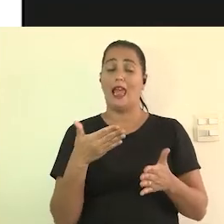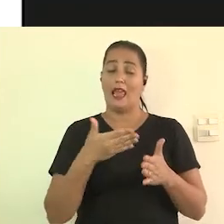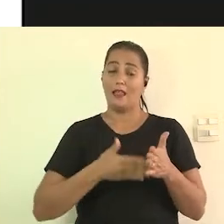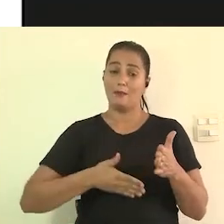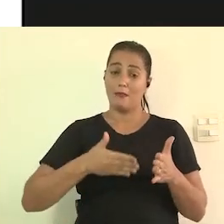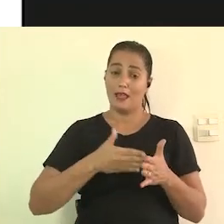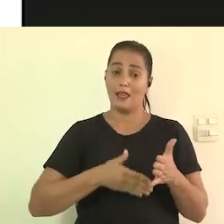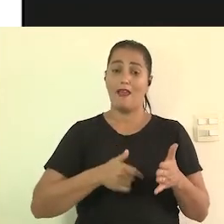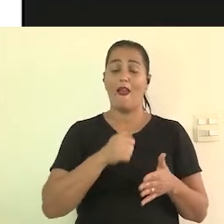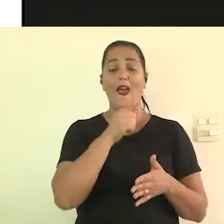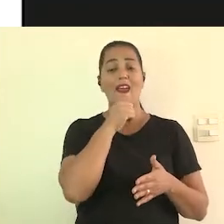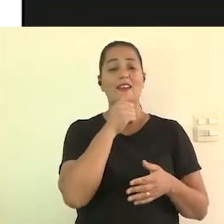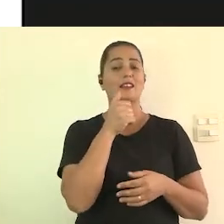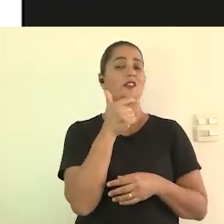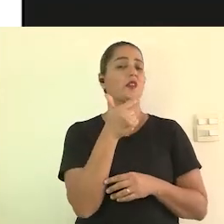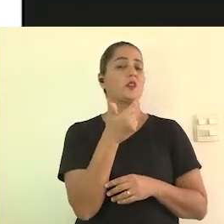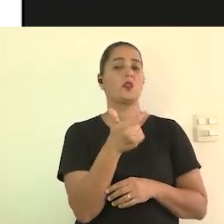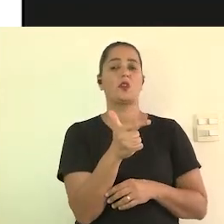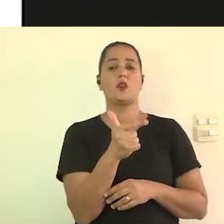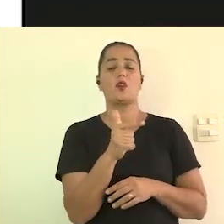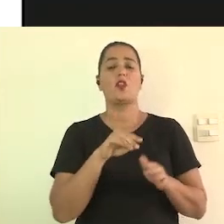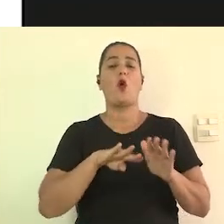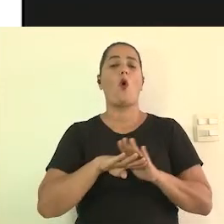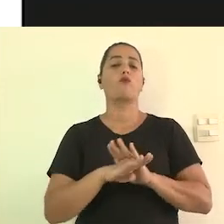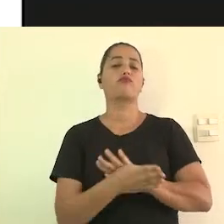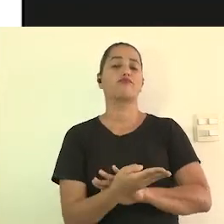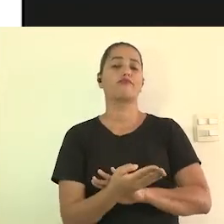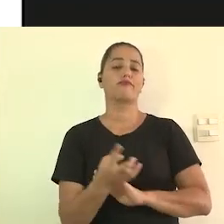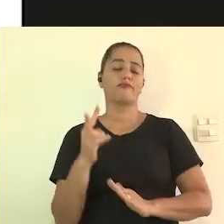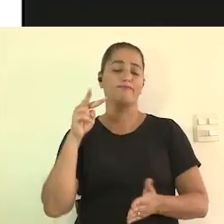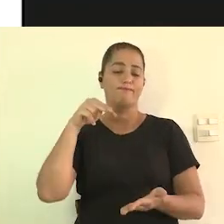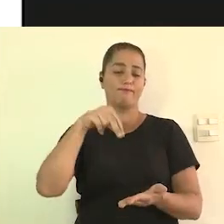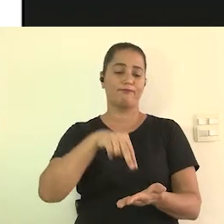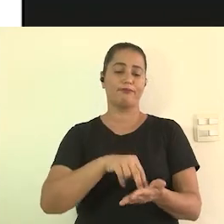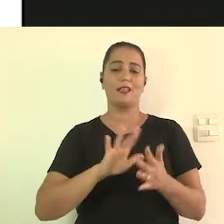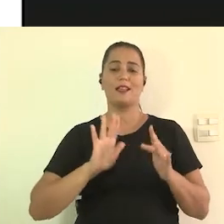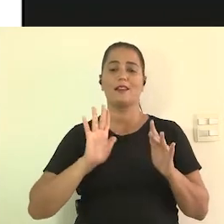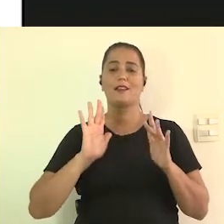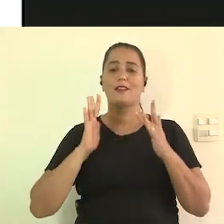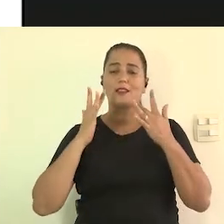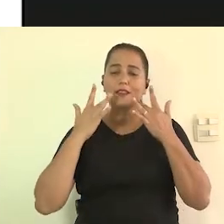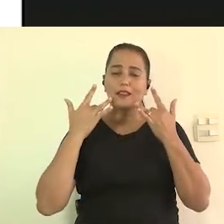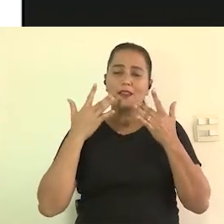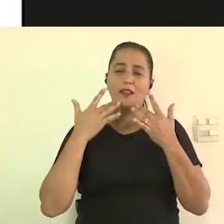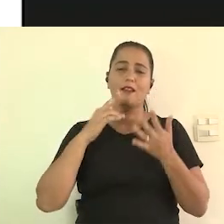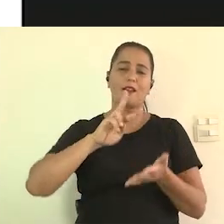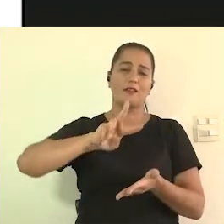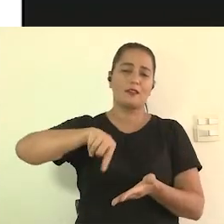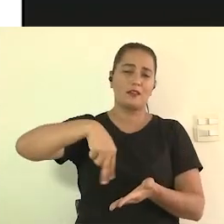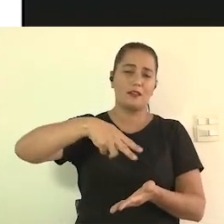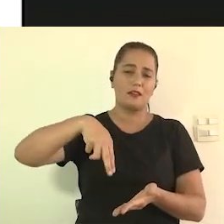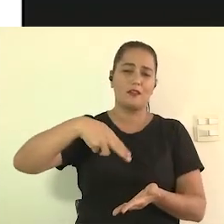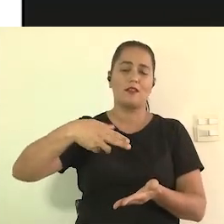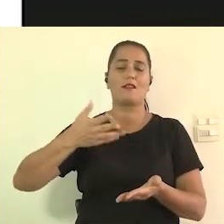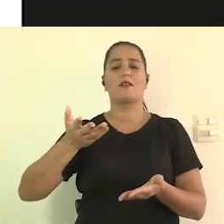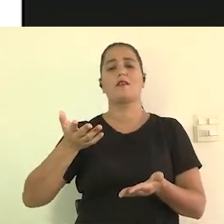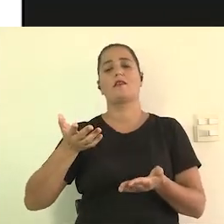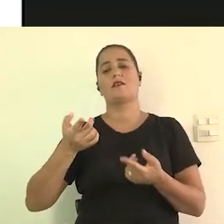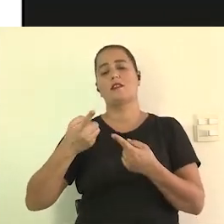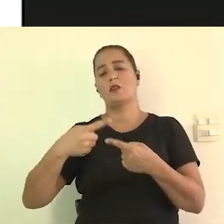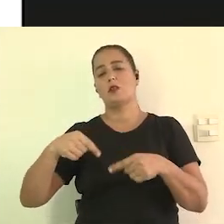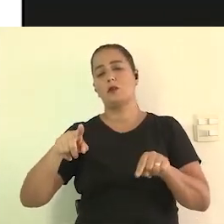entrada as pessoas ainda não tem esse hábito de irem até espetáculos de dança até salas de